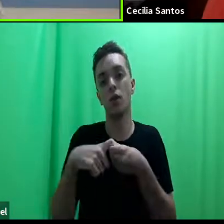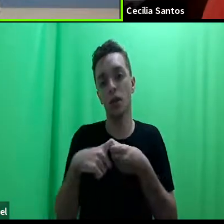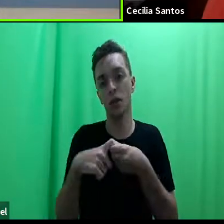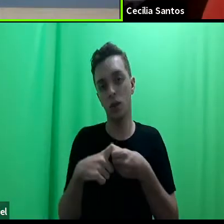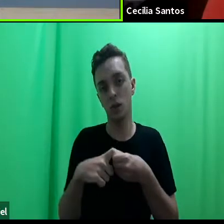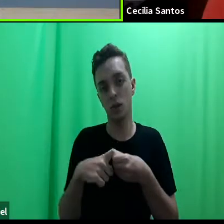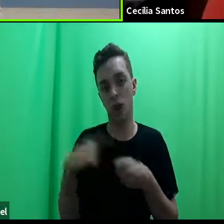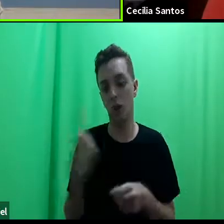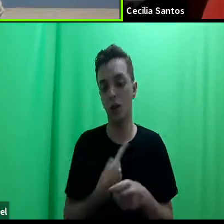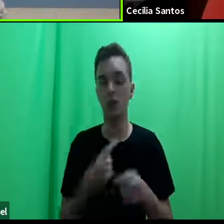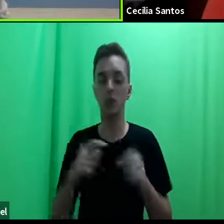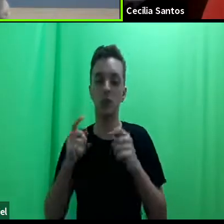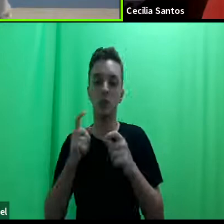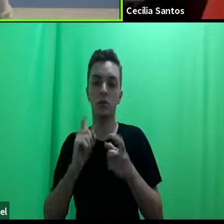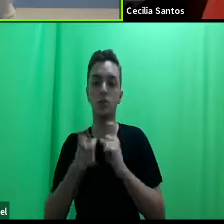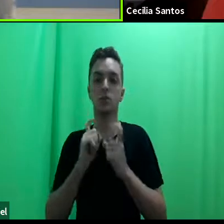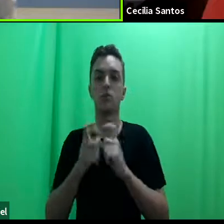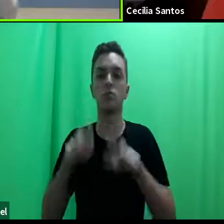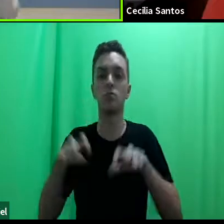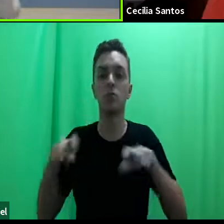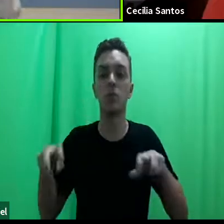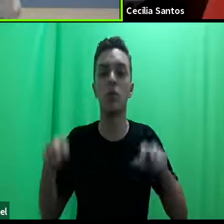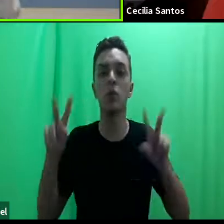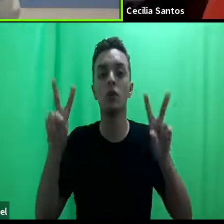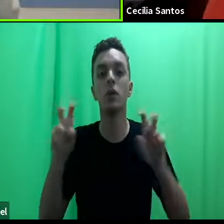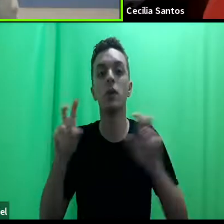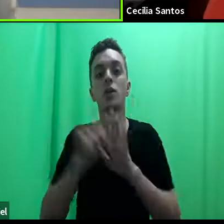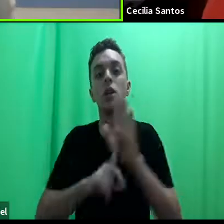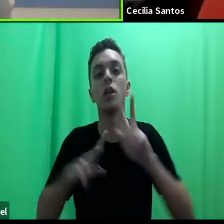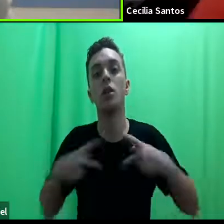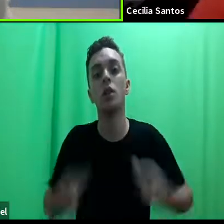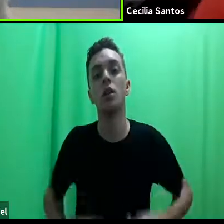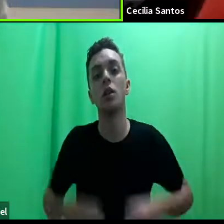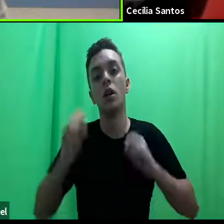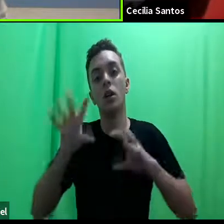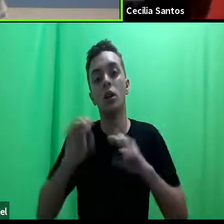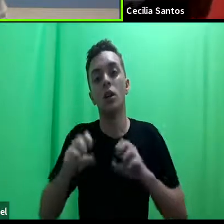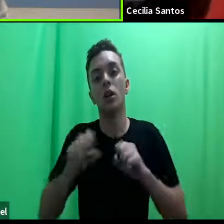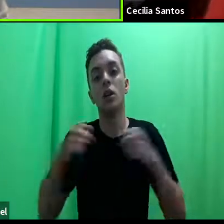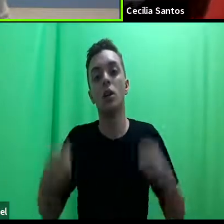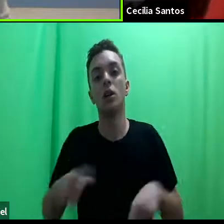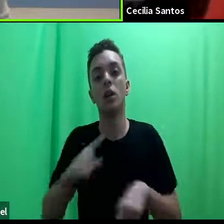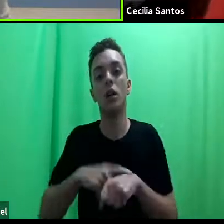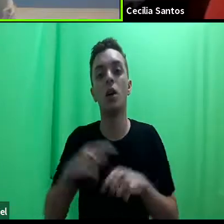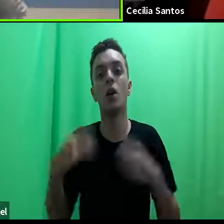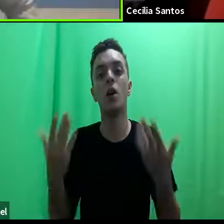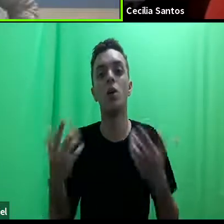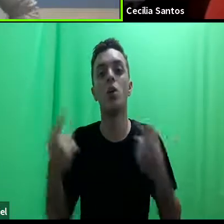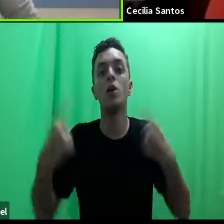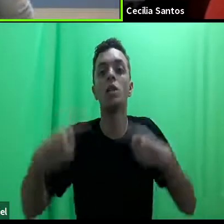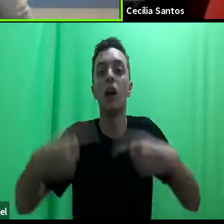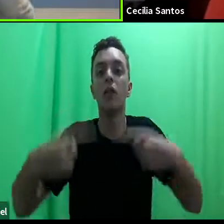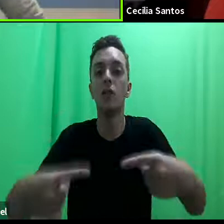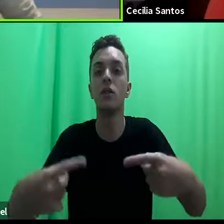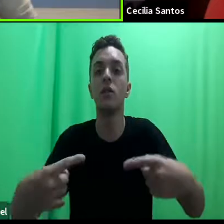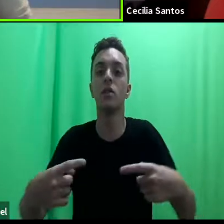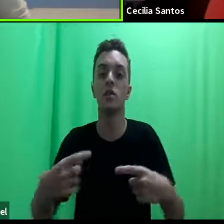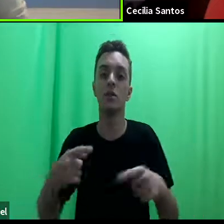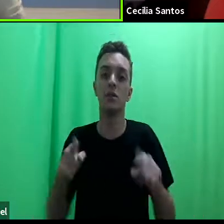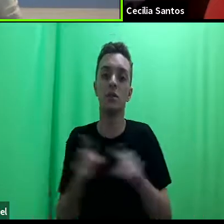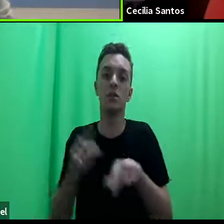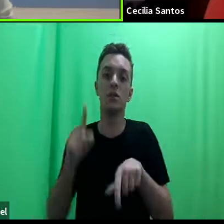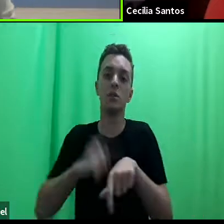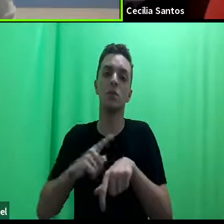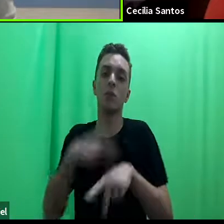mesas, a gente vai ter uma mesa sobre direitos humanos, educação e resistência nos tempos atuais, quais são esses desafios, então uma mesa para falar sobre